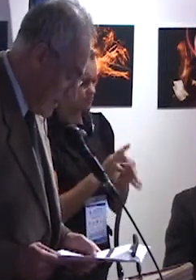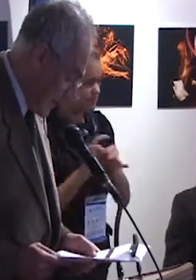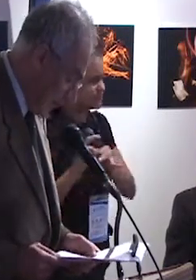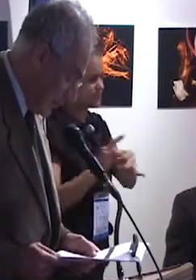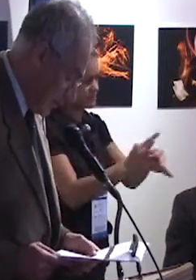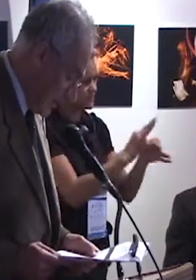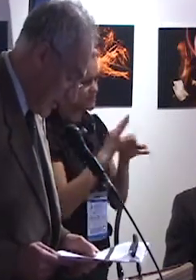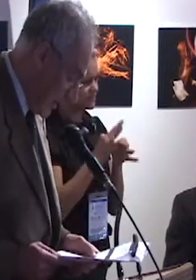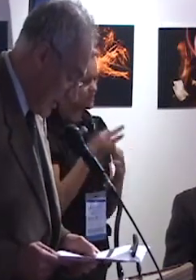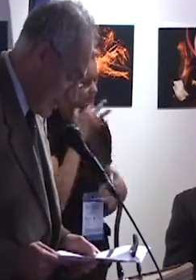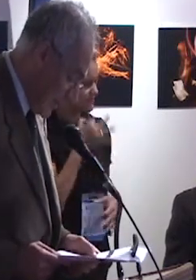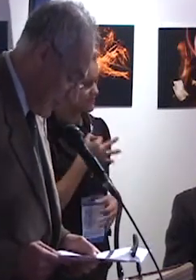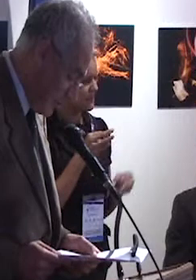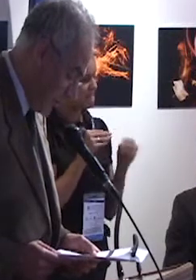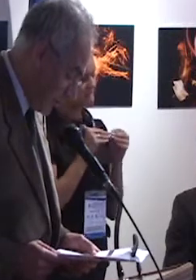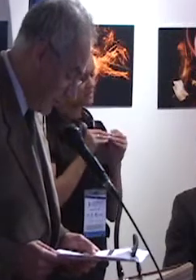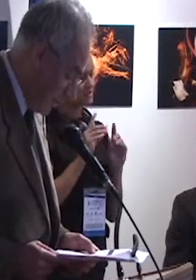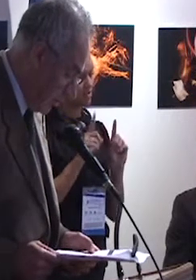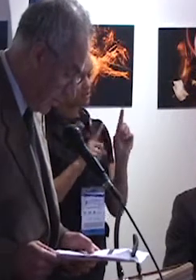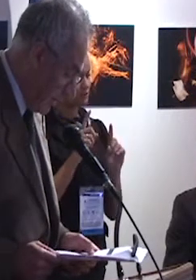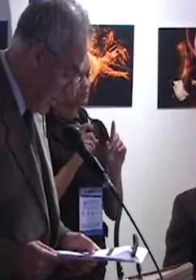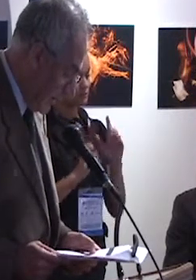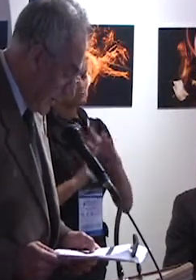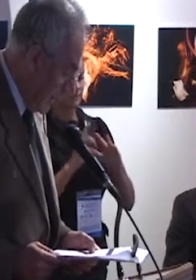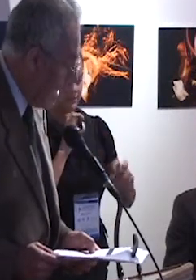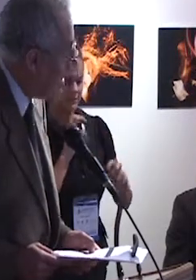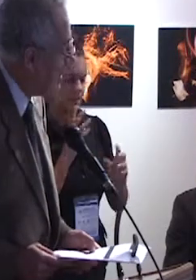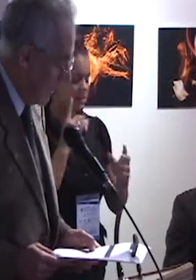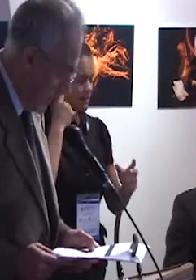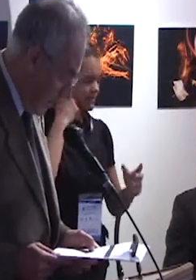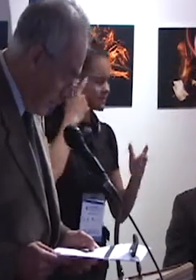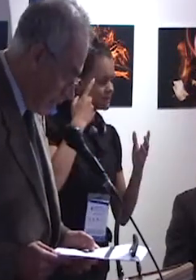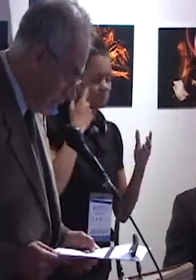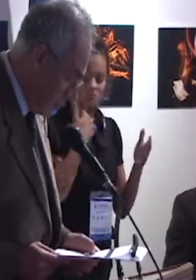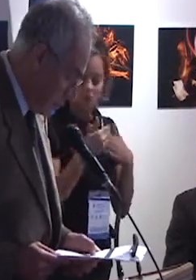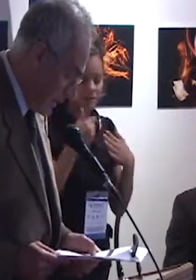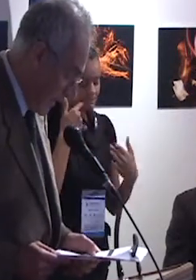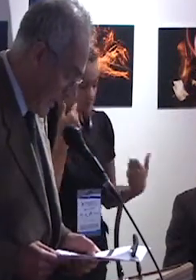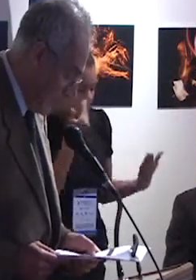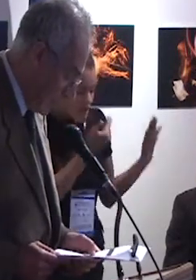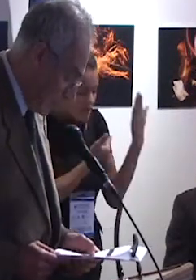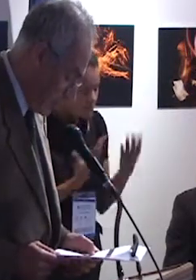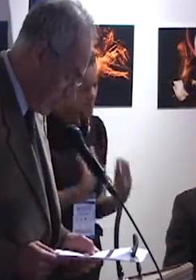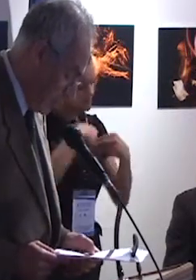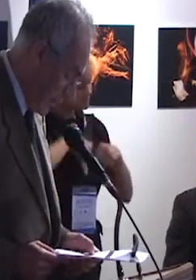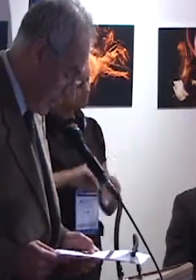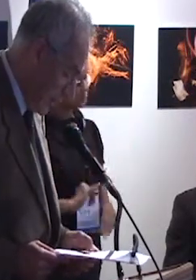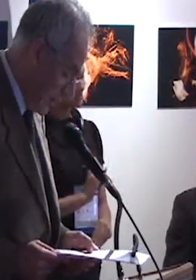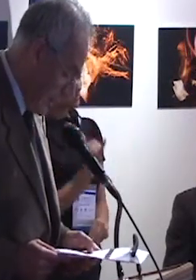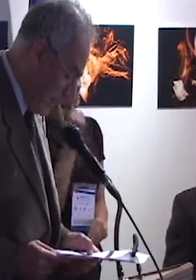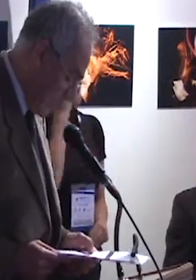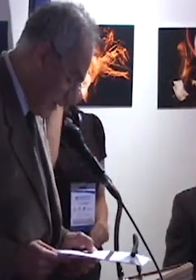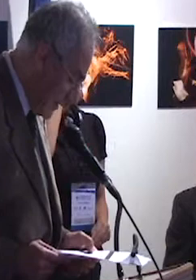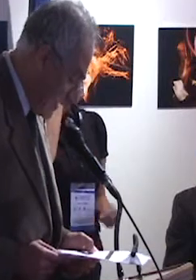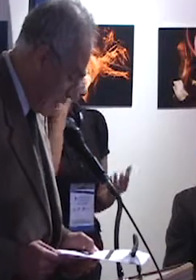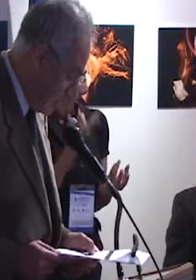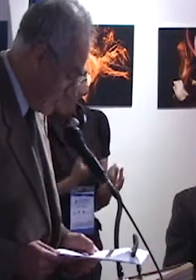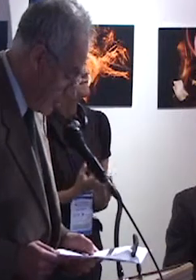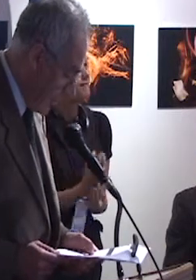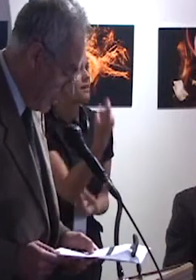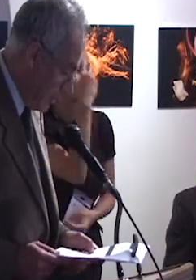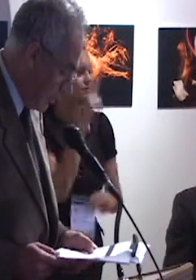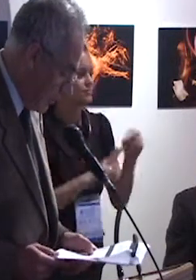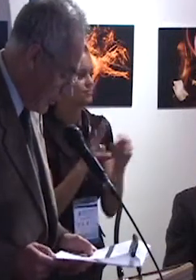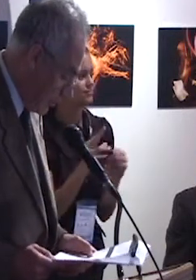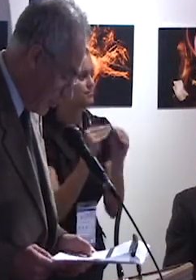dificultades y retos que serán analizados y asumidos, tienen el incentivo de lo mucho que hay por construir, a partir del